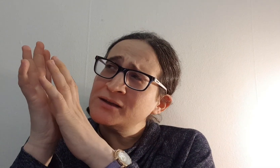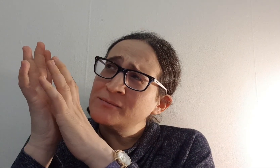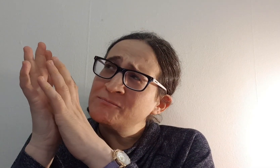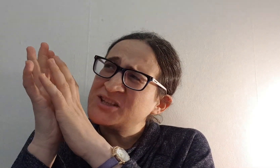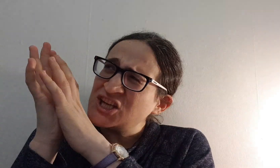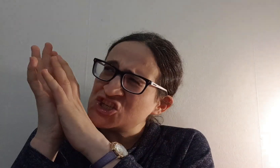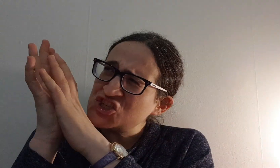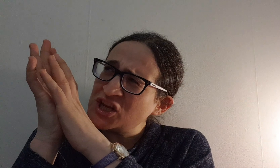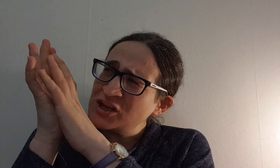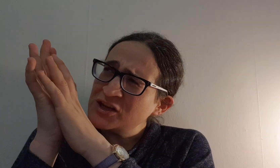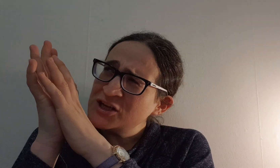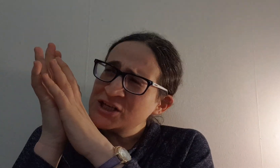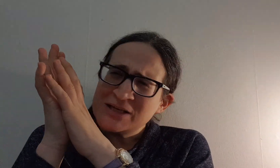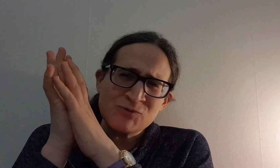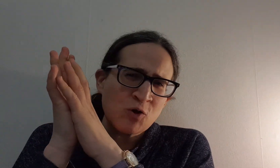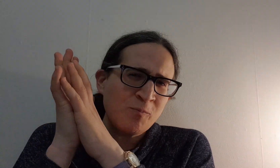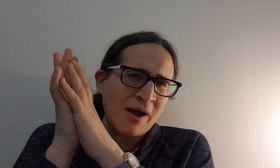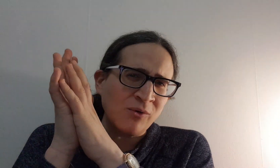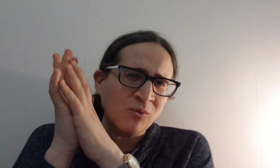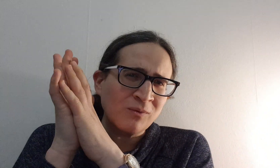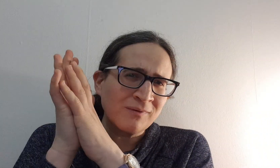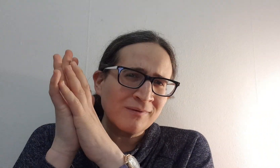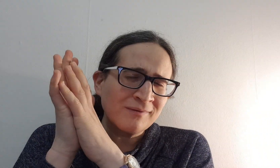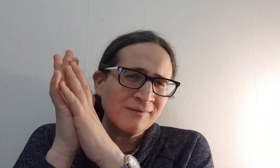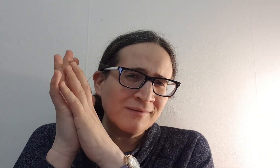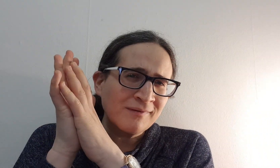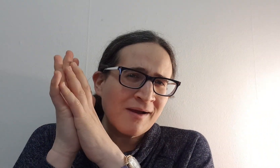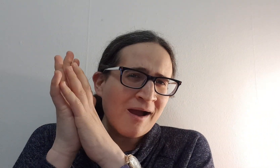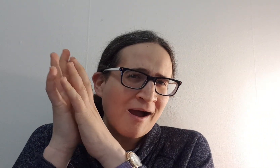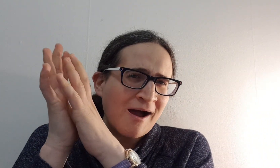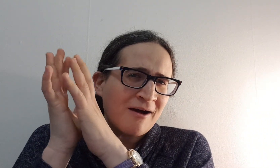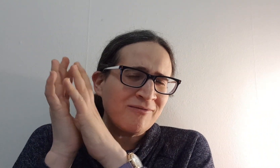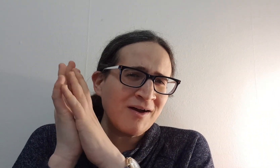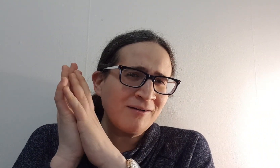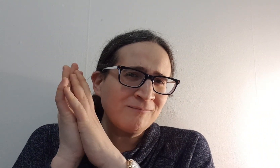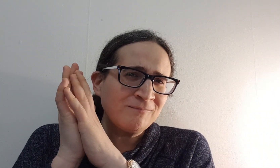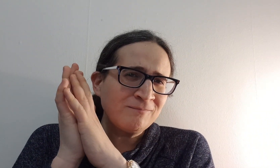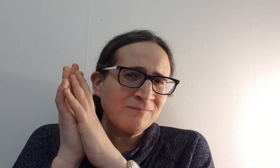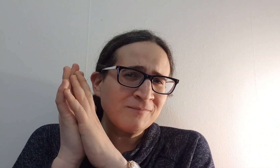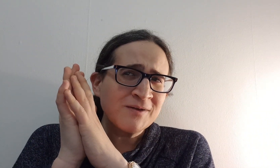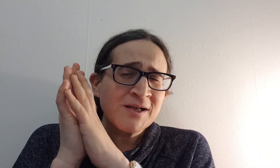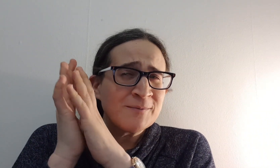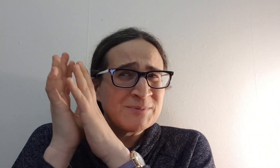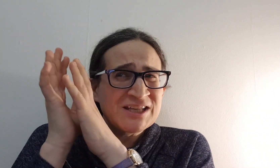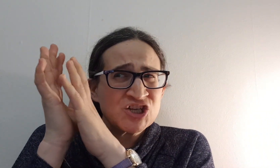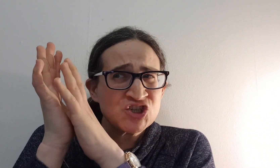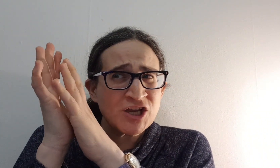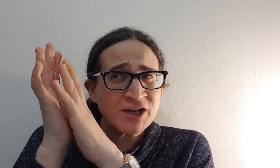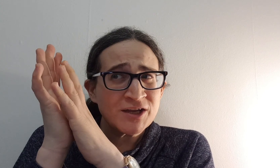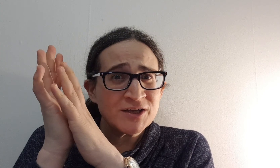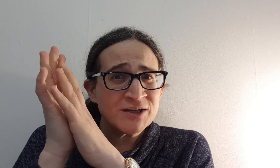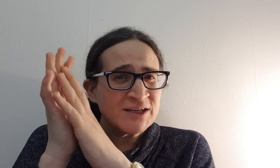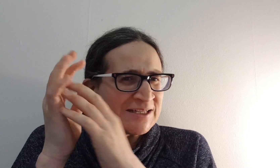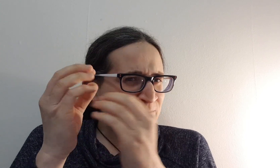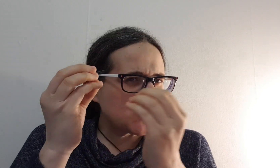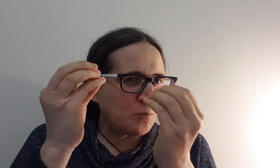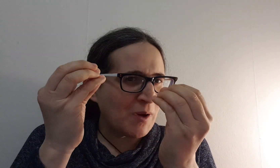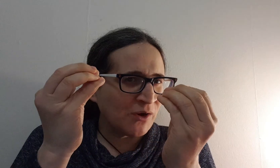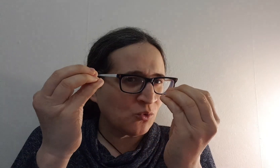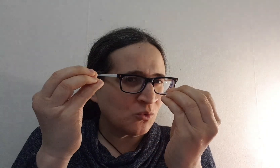מתקשה למצוא בנו אהבה מתקשה למצוא בנו